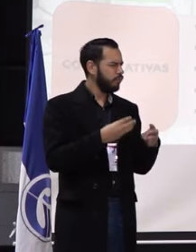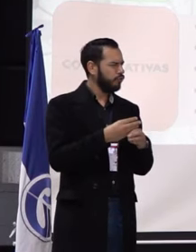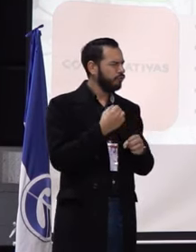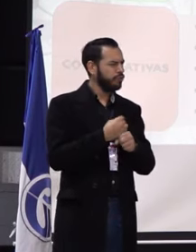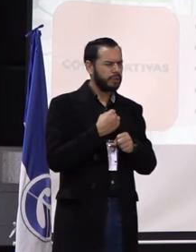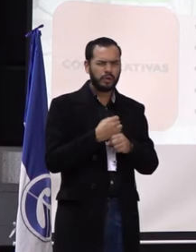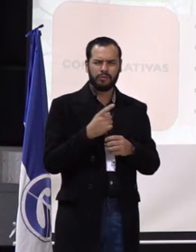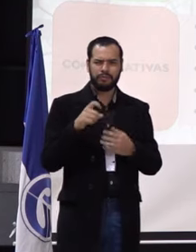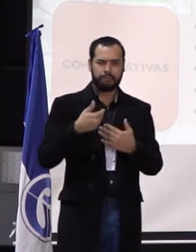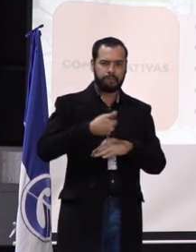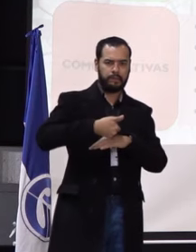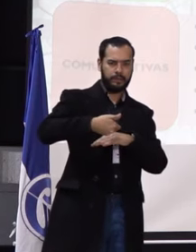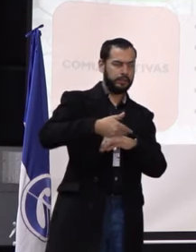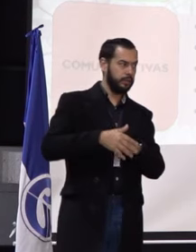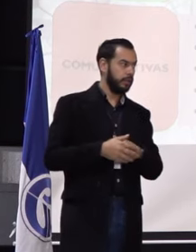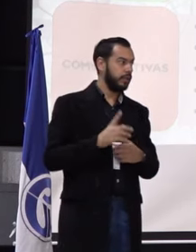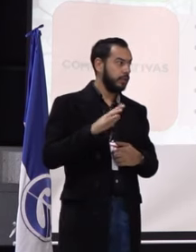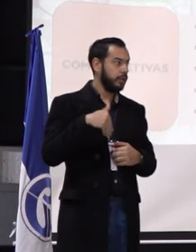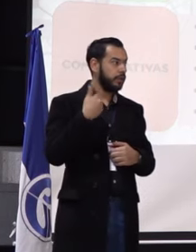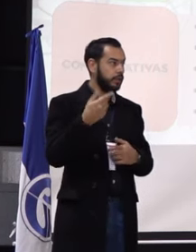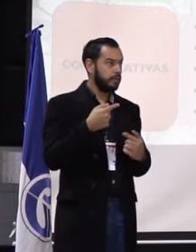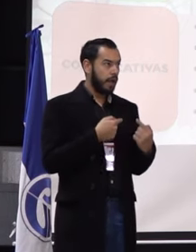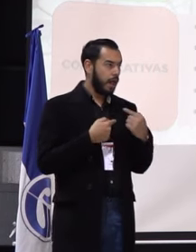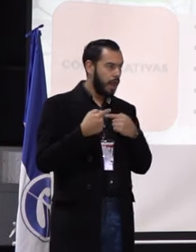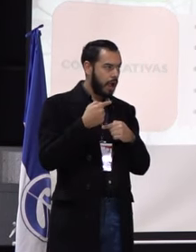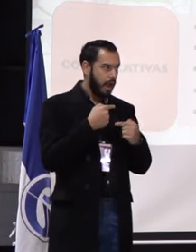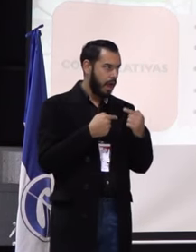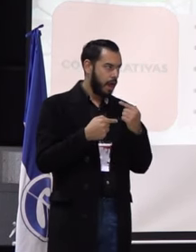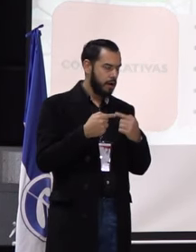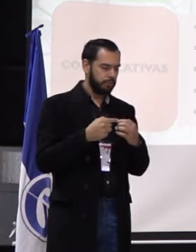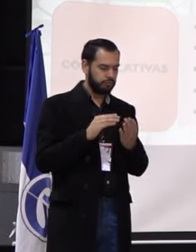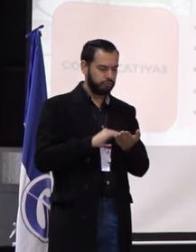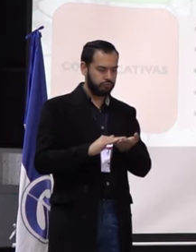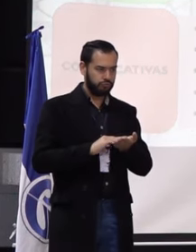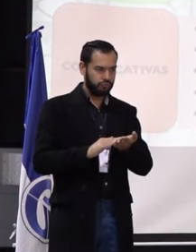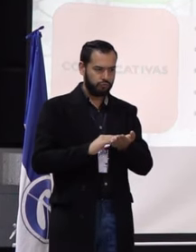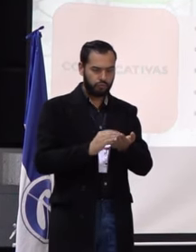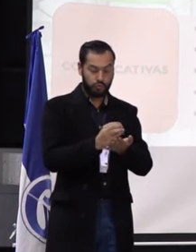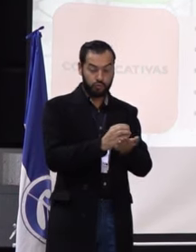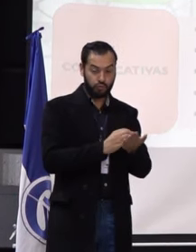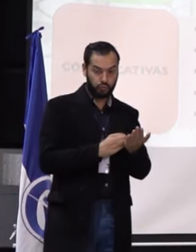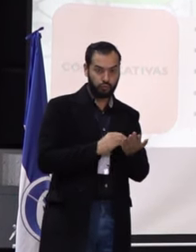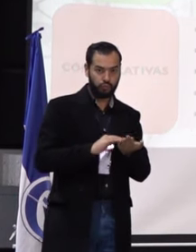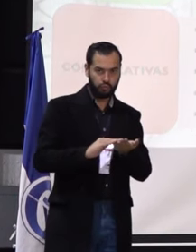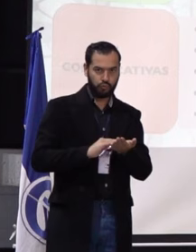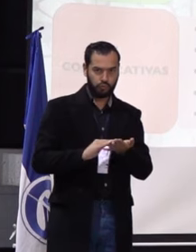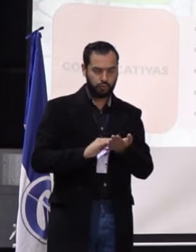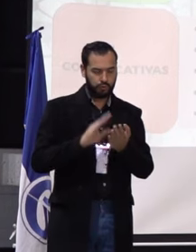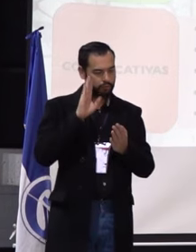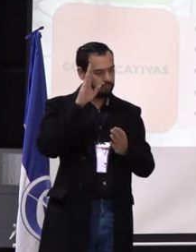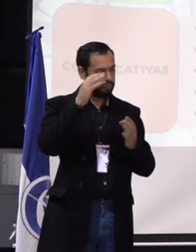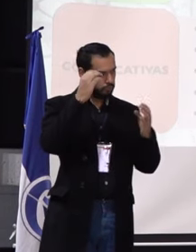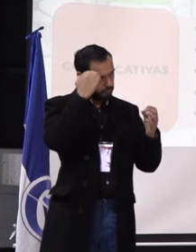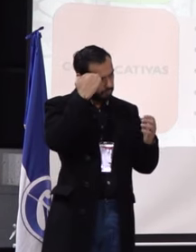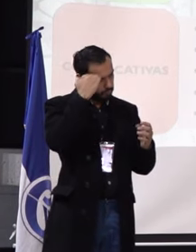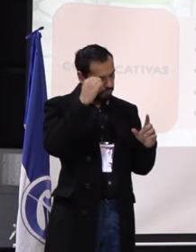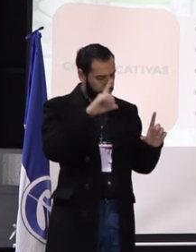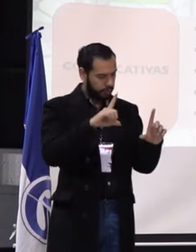posteriormente o en otros debates, pues generar reformas curriculares a nuestro programa de licenciados en química.